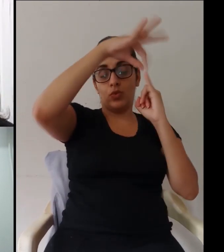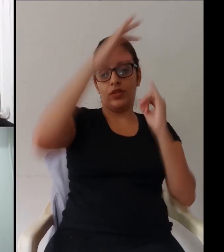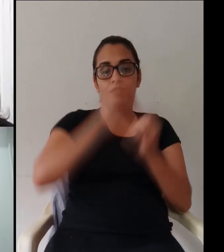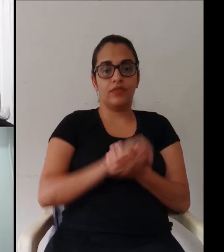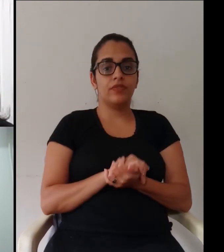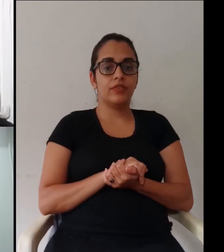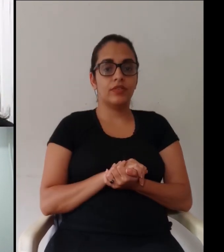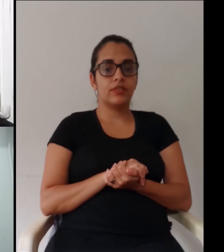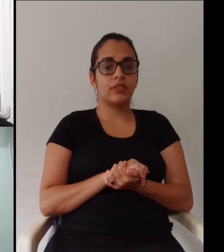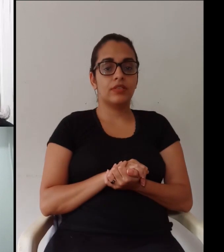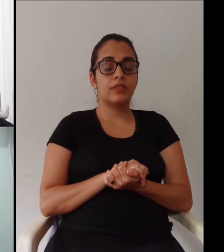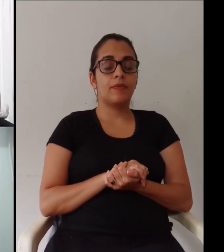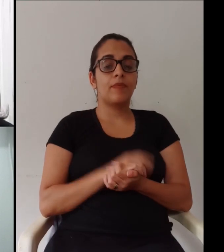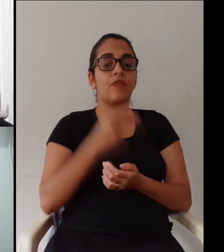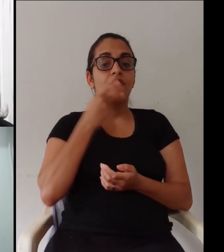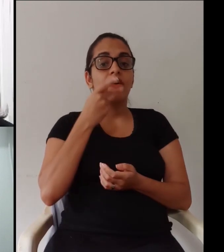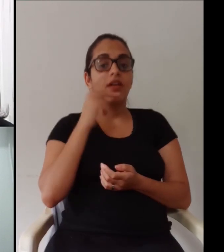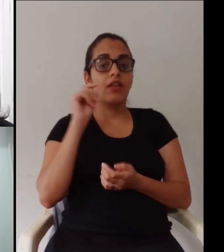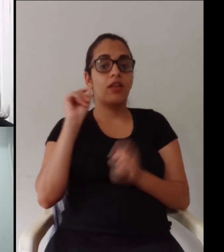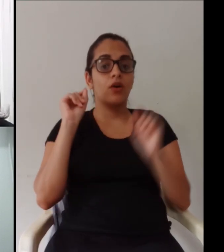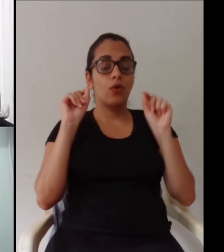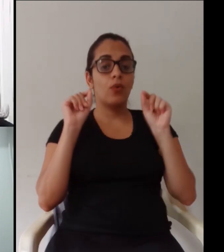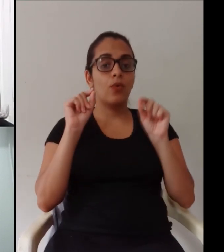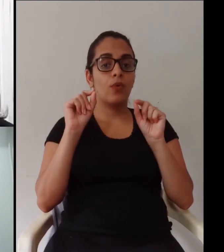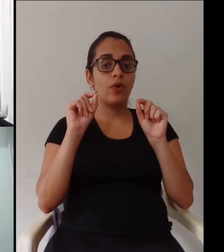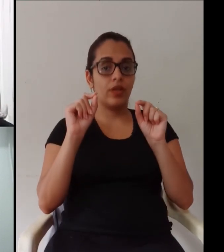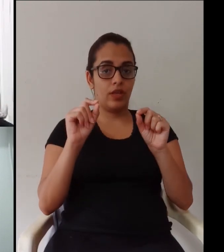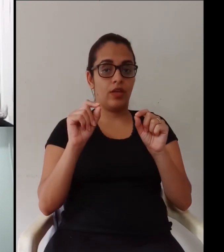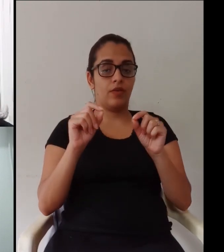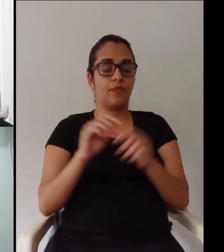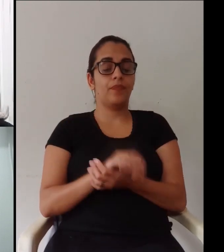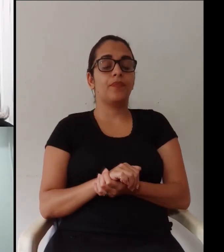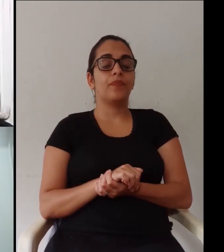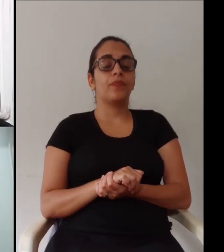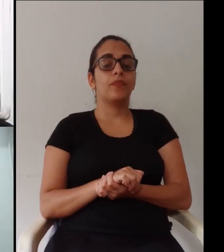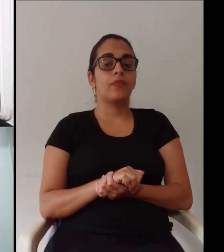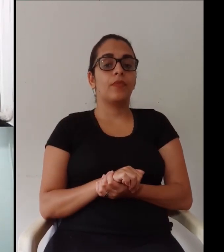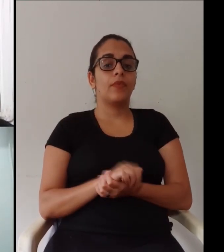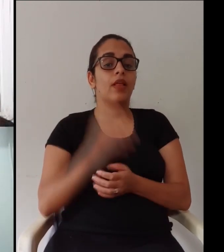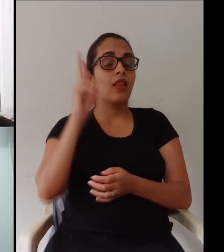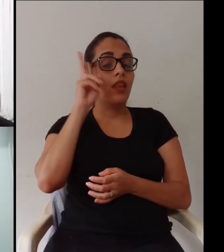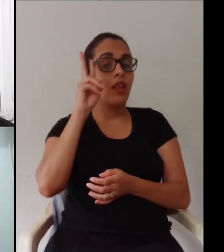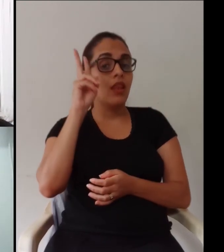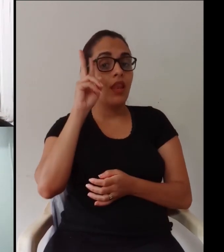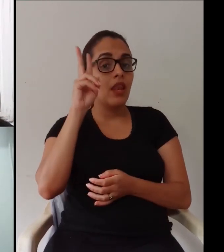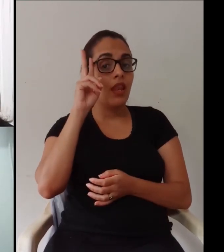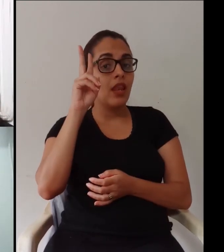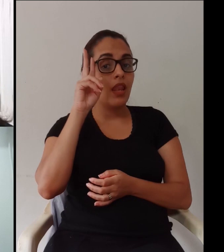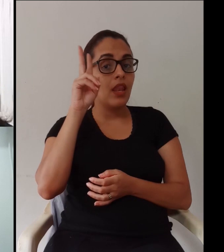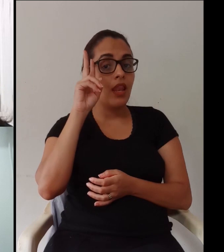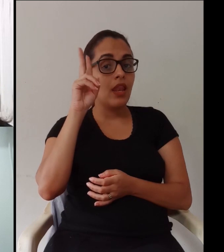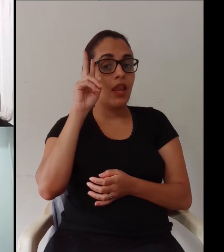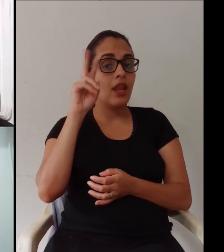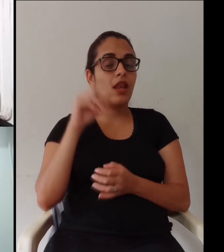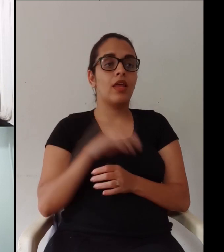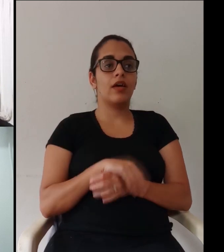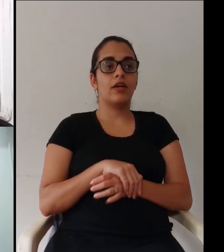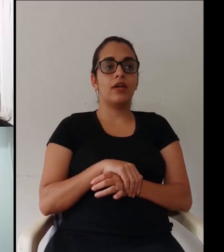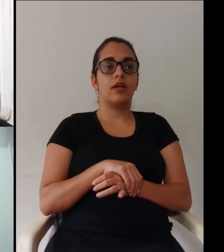eles ficam perguntando como vai ser no IFES na verdade antes de você falar eu